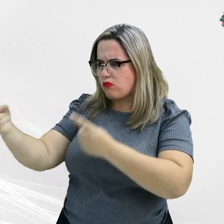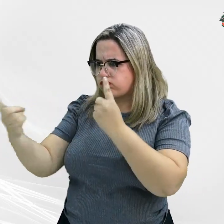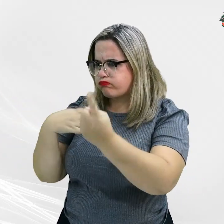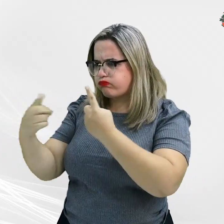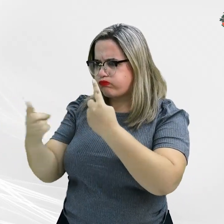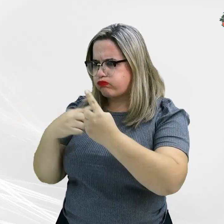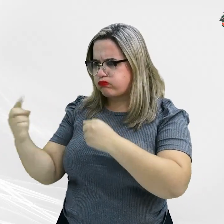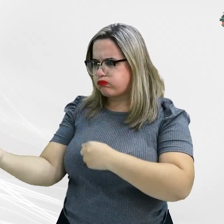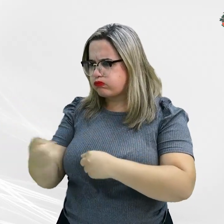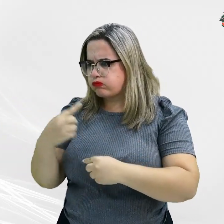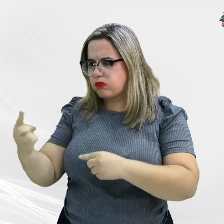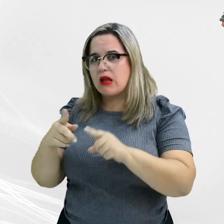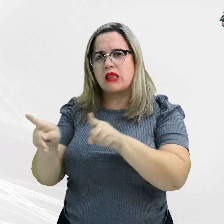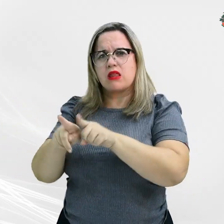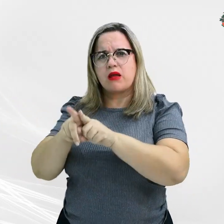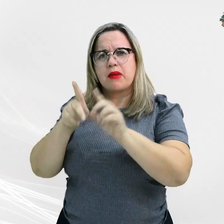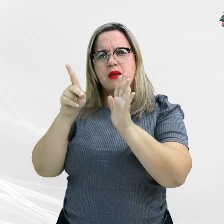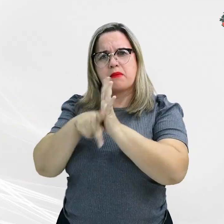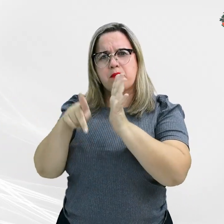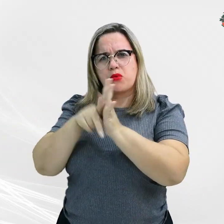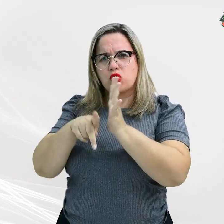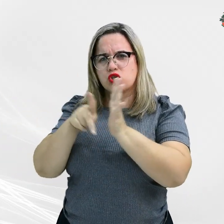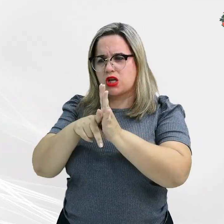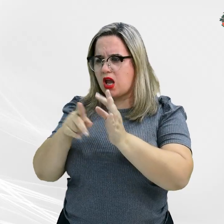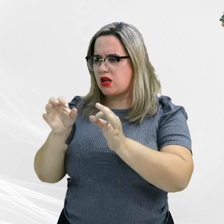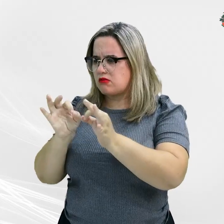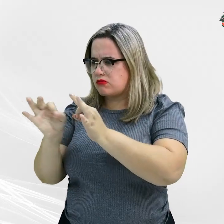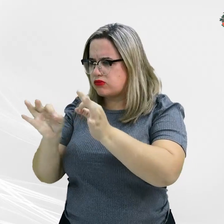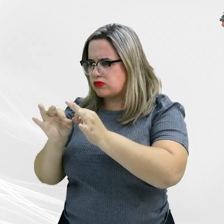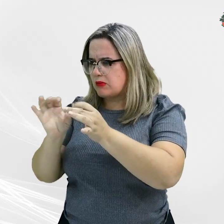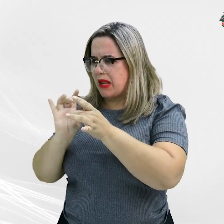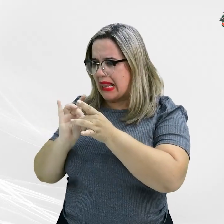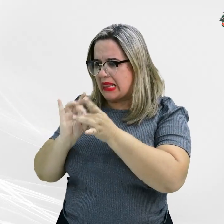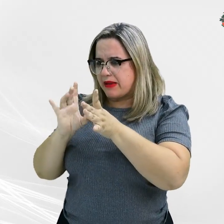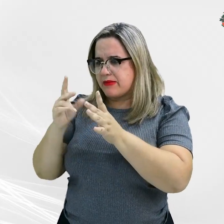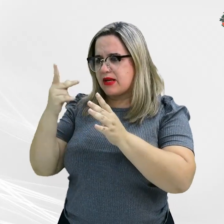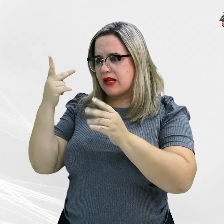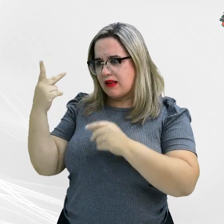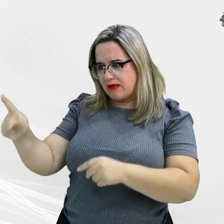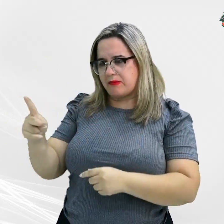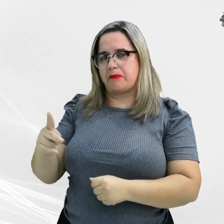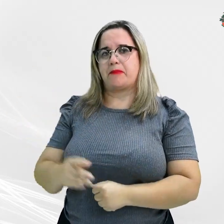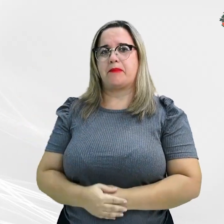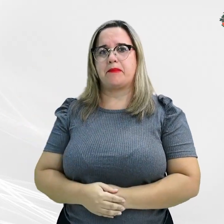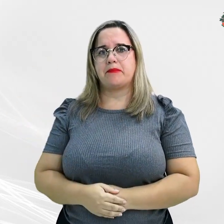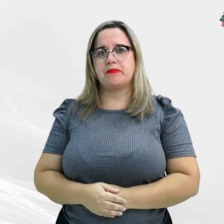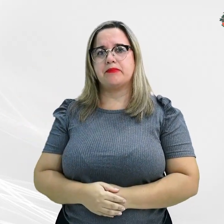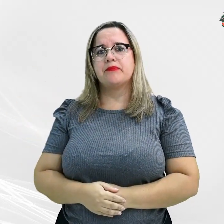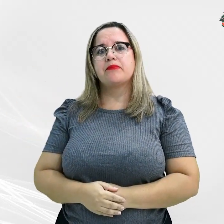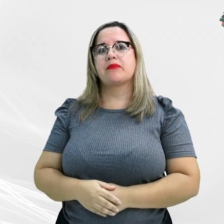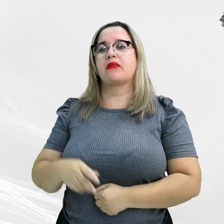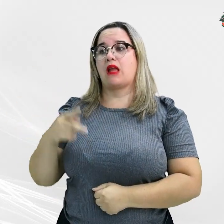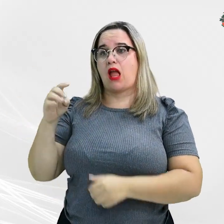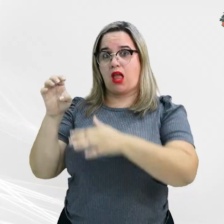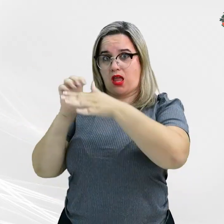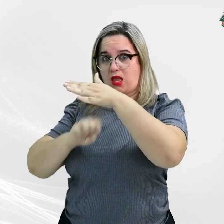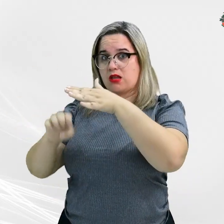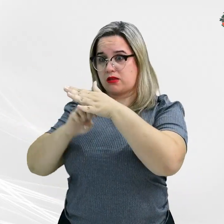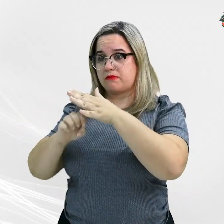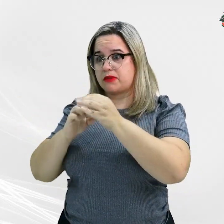bem como projetos executivos e a respectiva autorização do órgão competente. A concessionária informou que teve conhecimento de